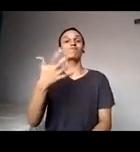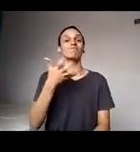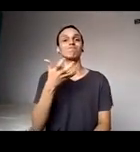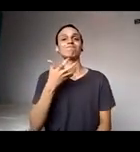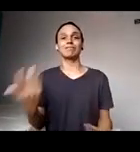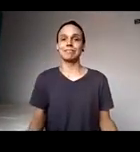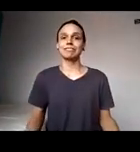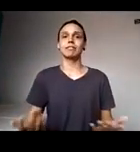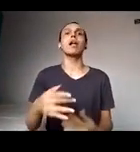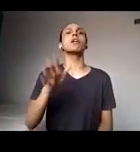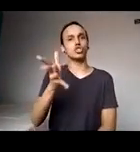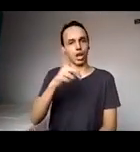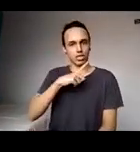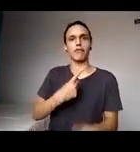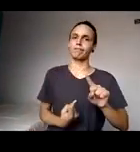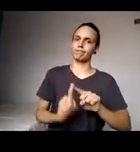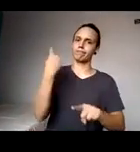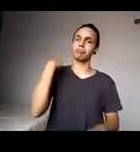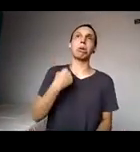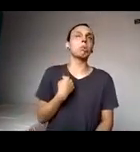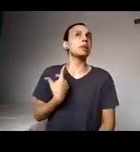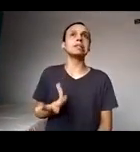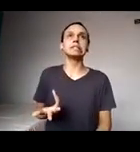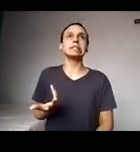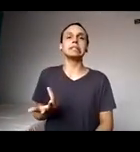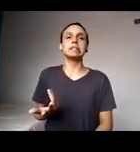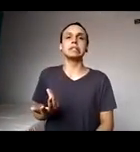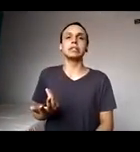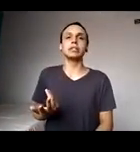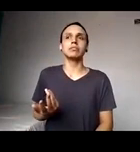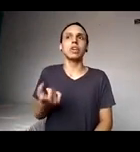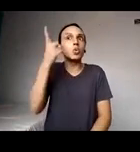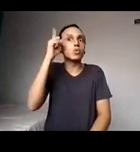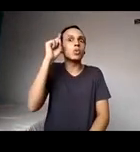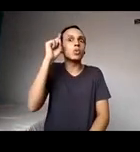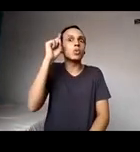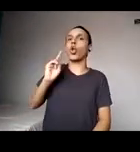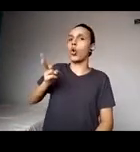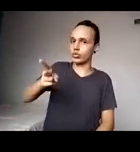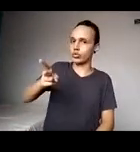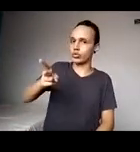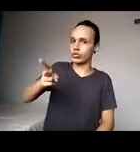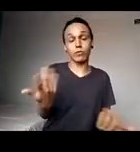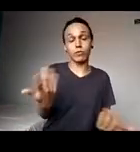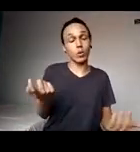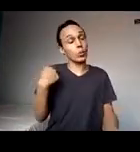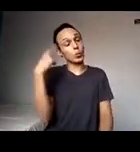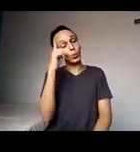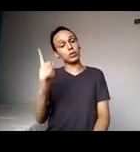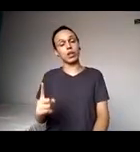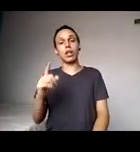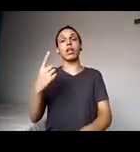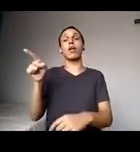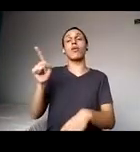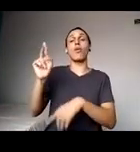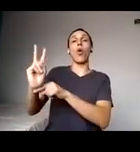isso existiu. Eu não tenho clareza se permanece, porque, inclusive, o observatório do Viver